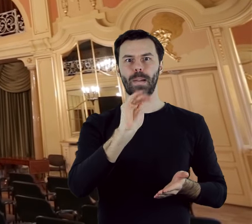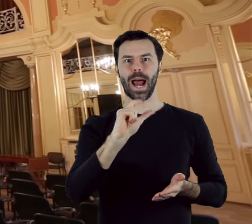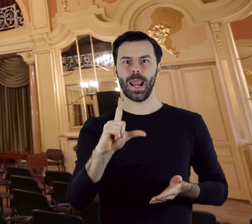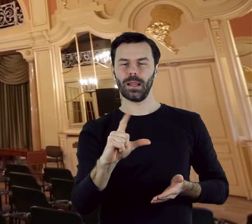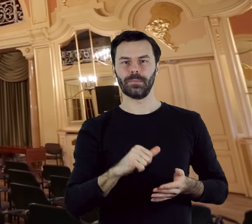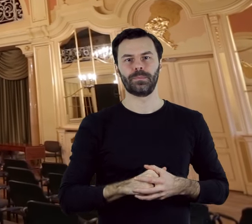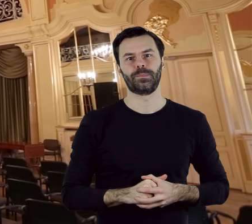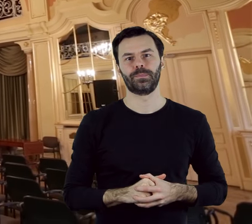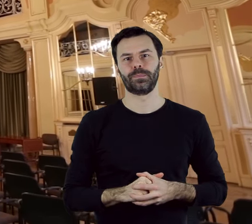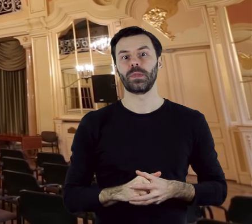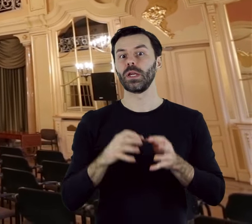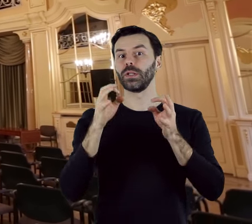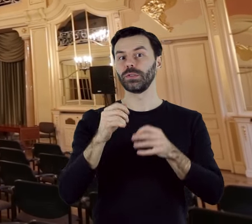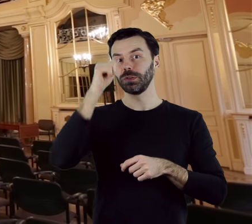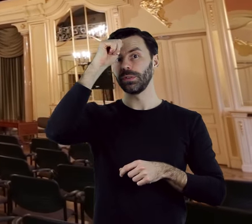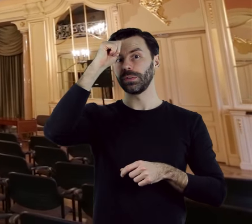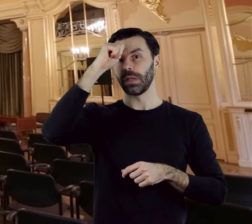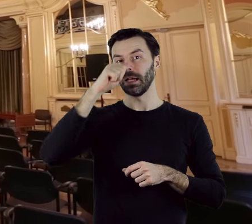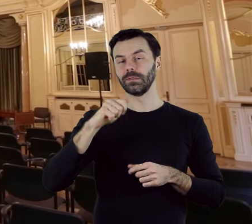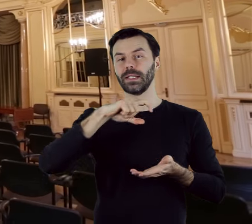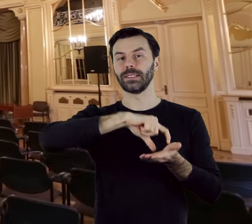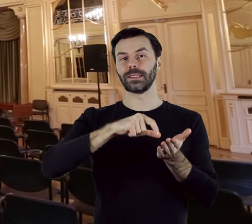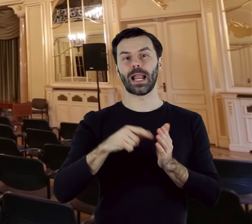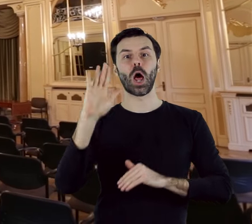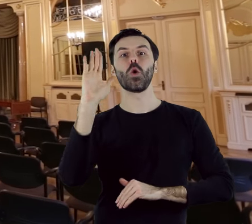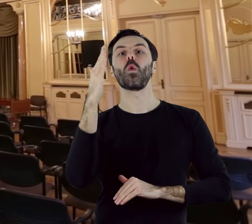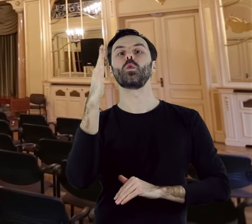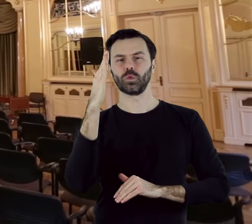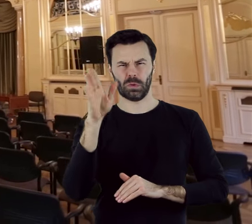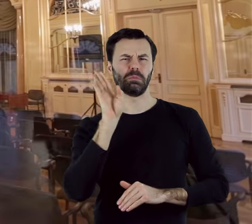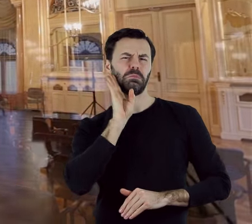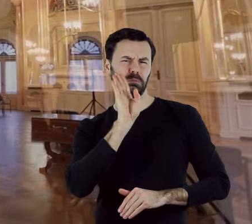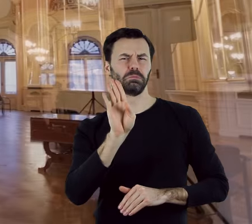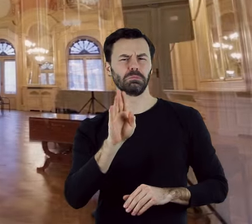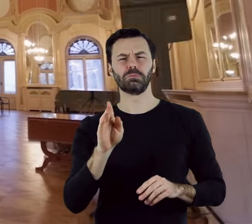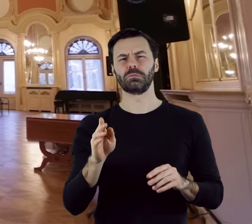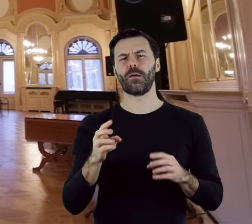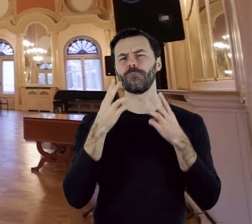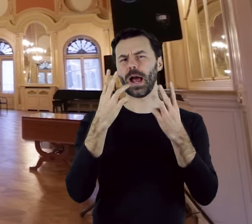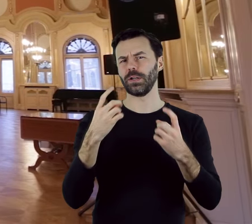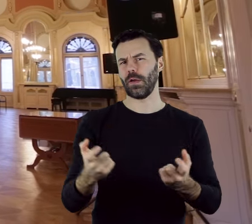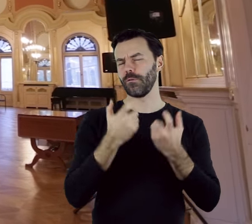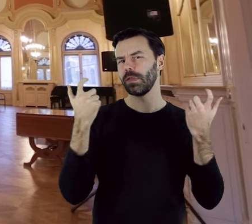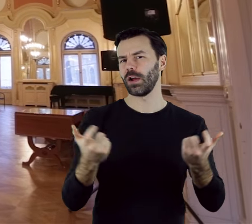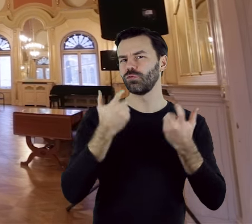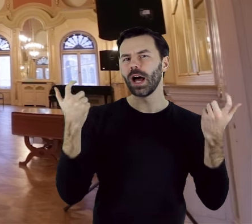Dziś zwana Salą Lustrzaną nadal służy jako miejsce ważniejszych uroczystości oraz wydarzeń